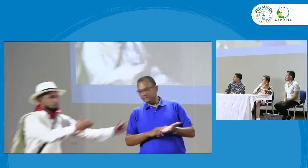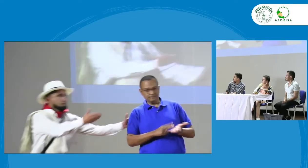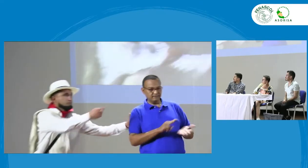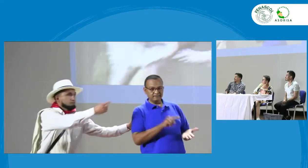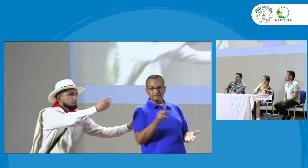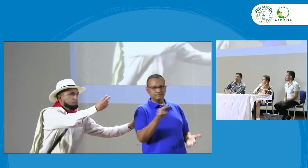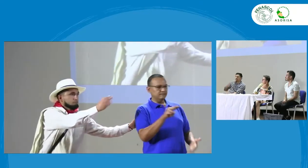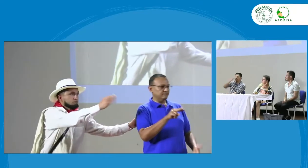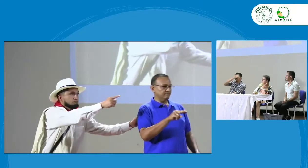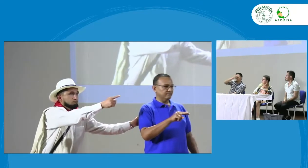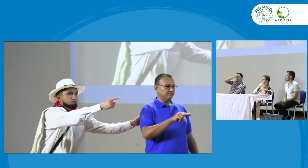¿Dónde está el intérprete?